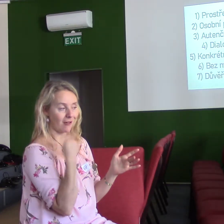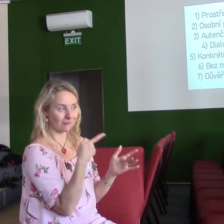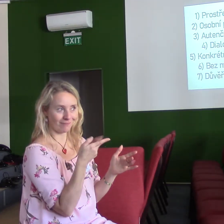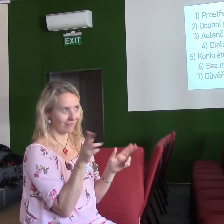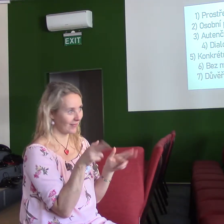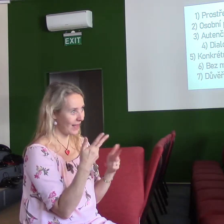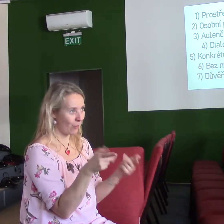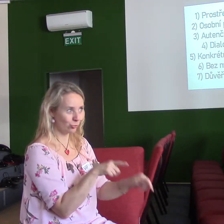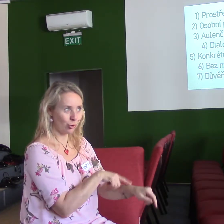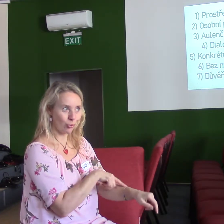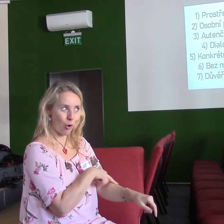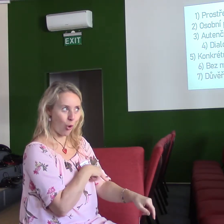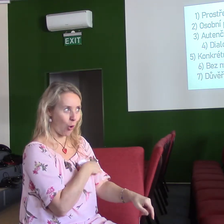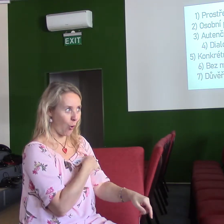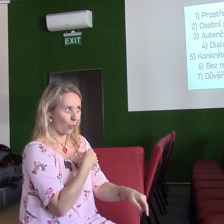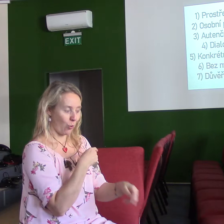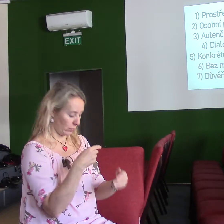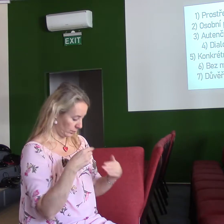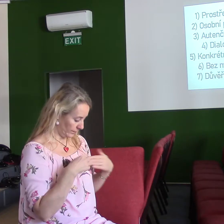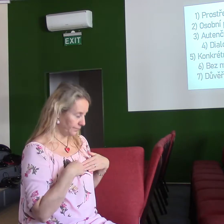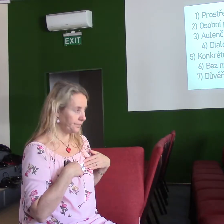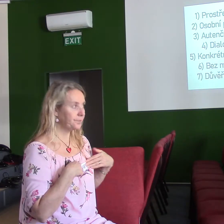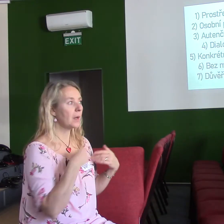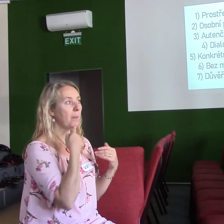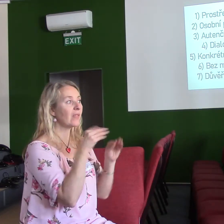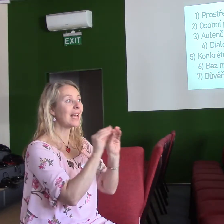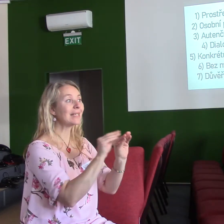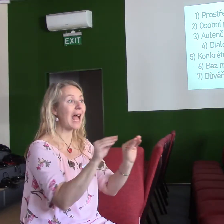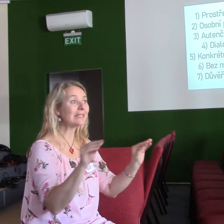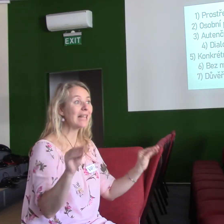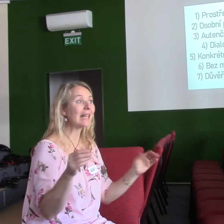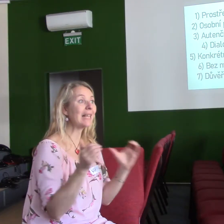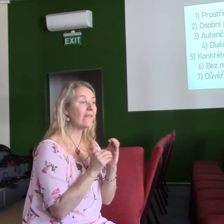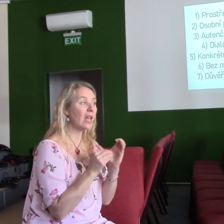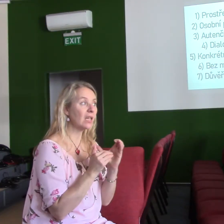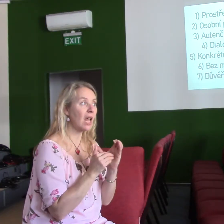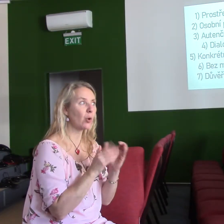pak dokázali. Žešli pod samým tady známém světě, kázali evangelium. Protože měli dost času.